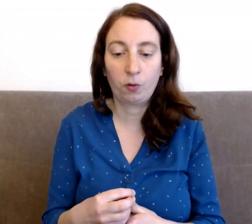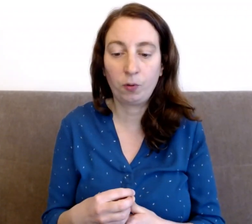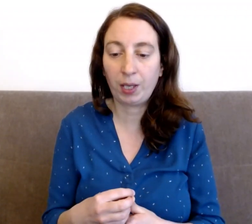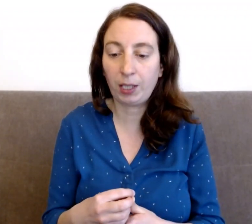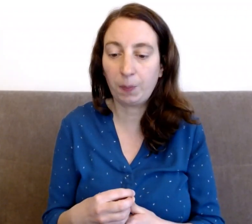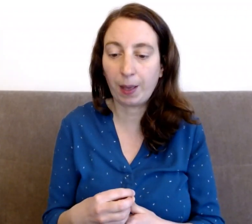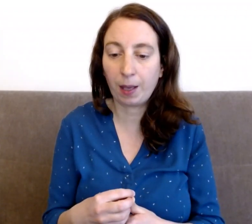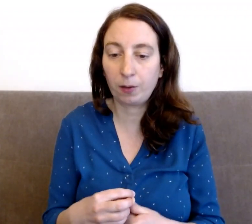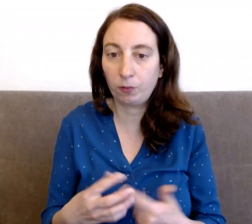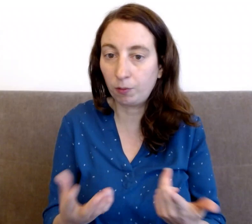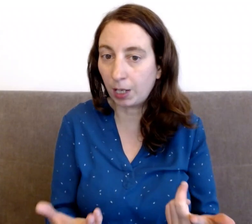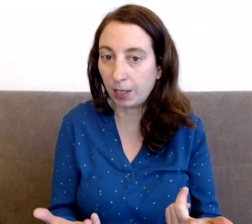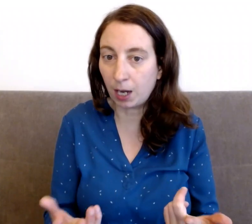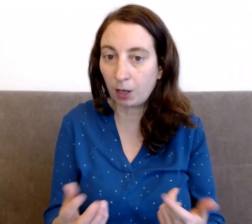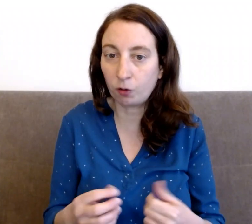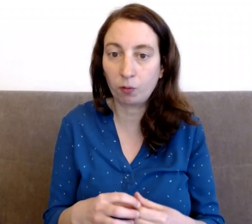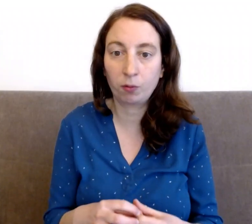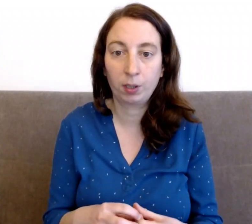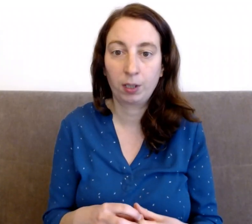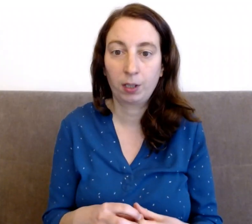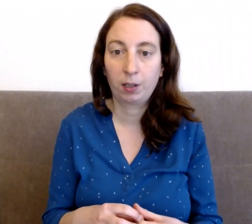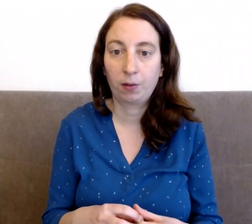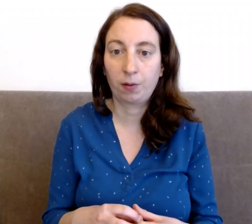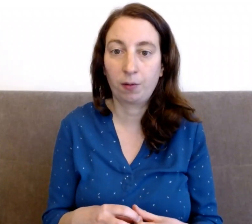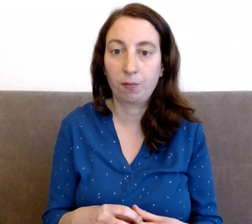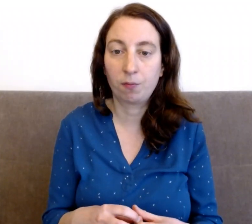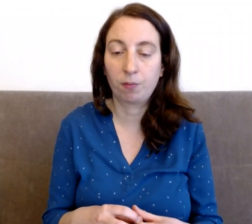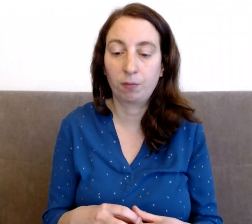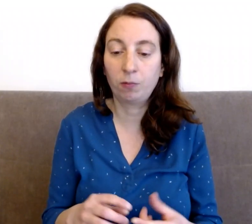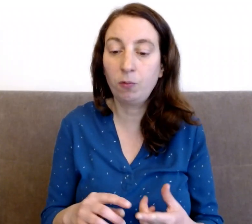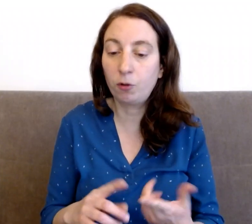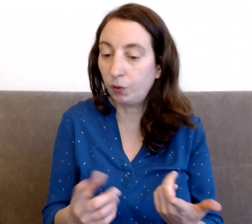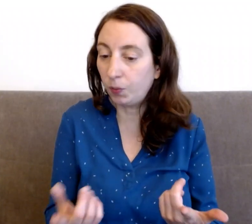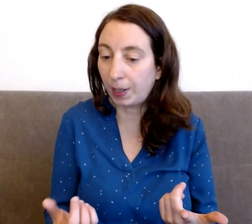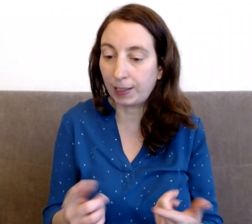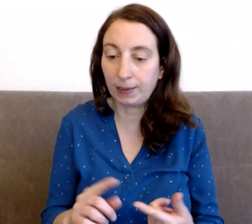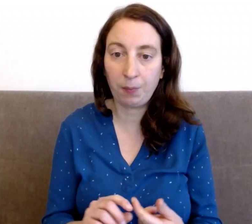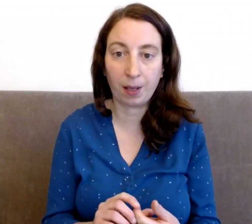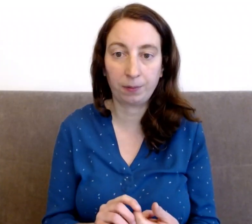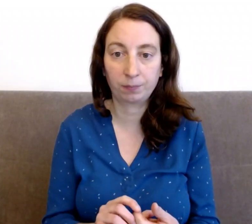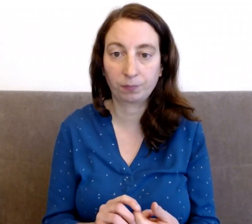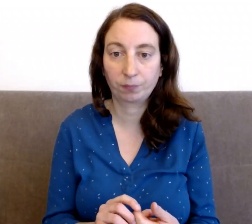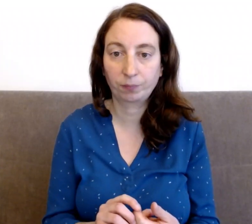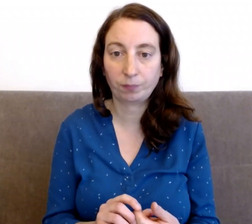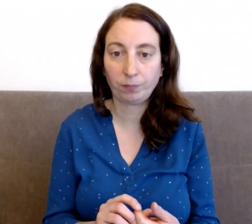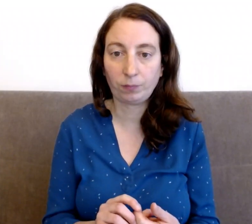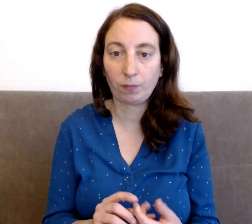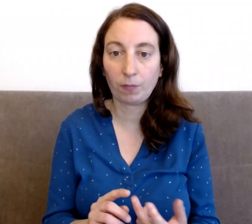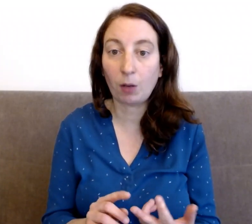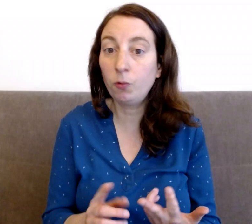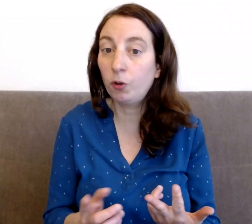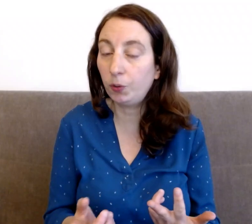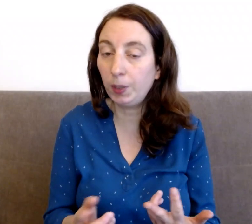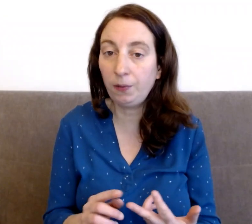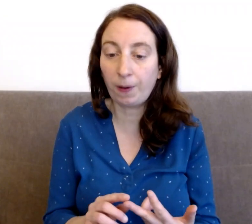ne mérite pas de gagner de l'argent, ou je ne suis pas assez bien, ou je suis différent,